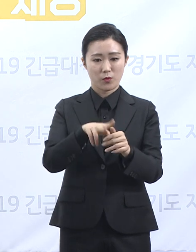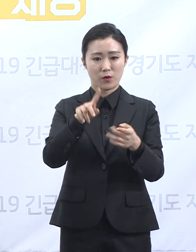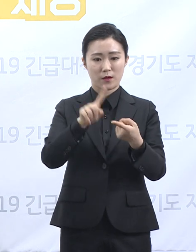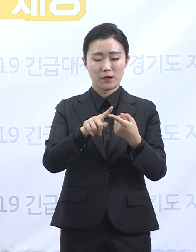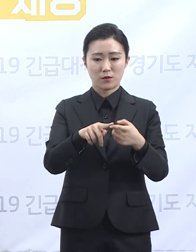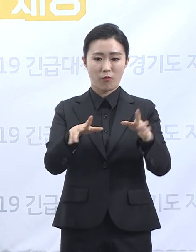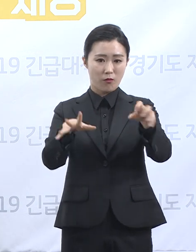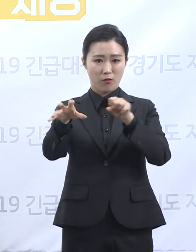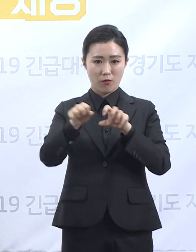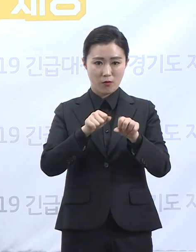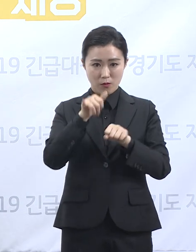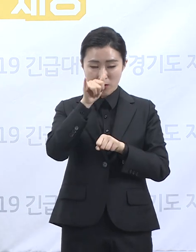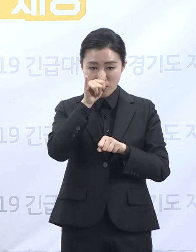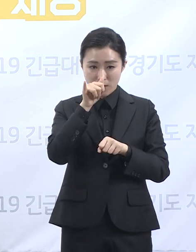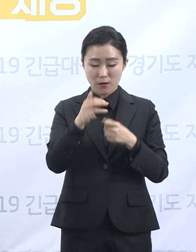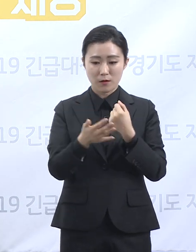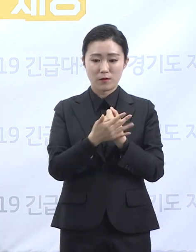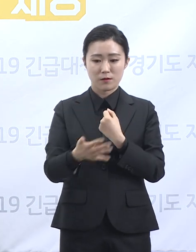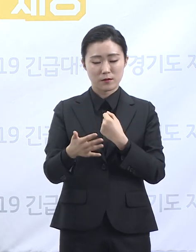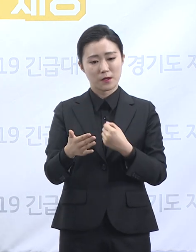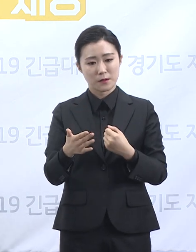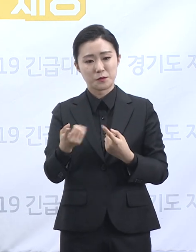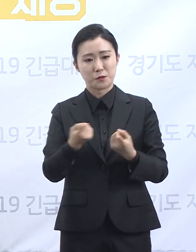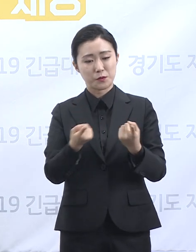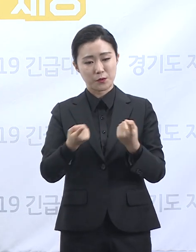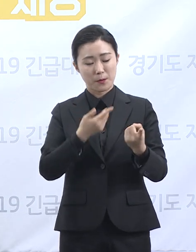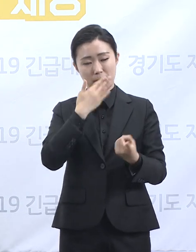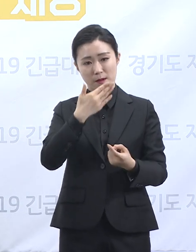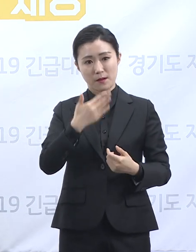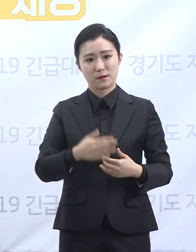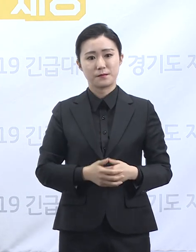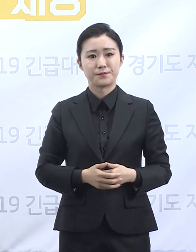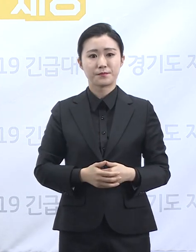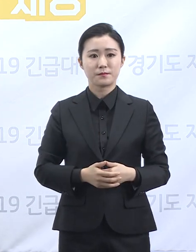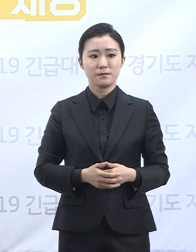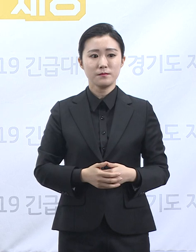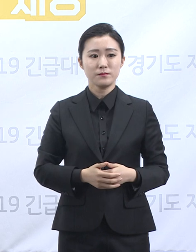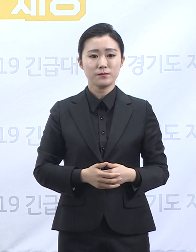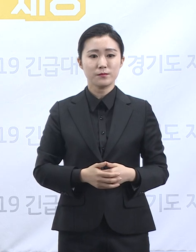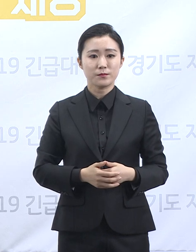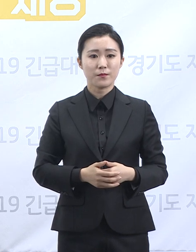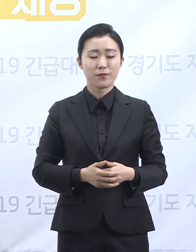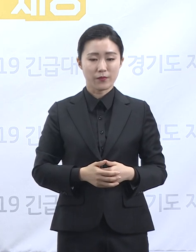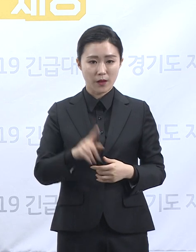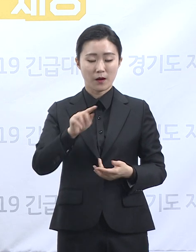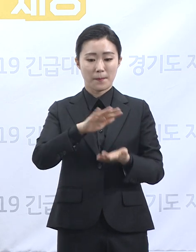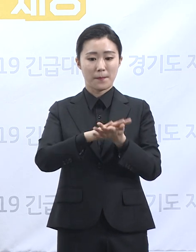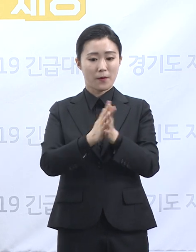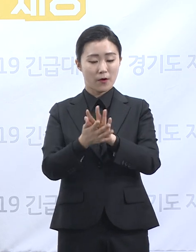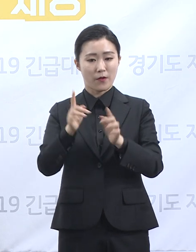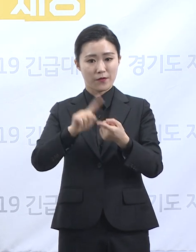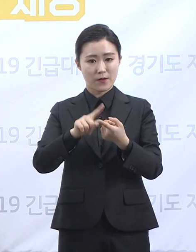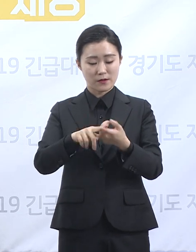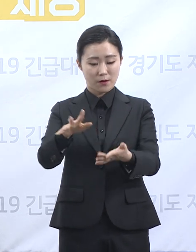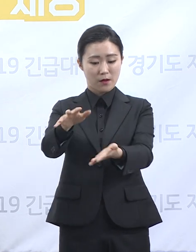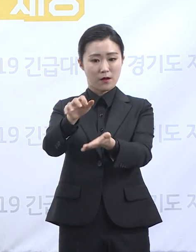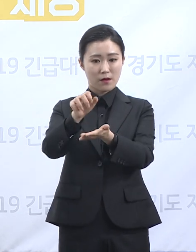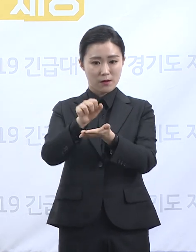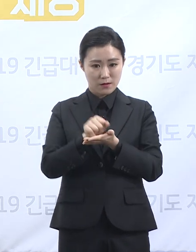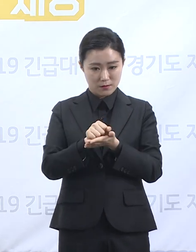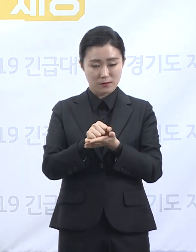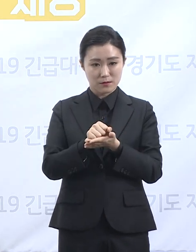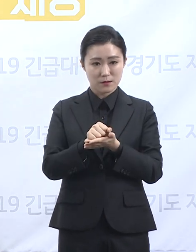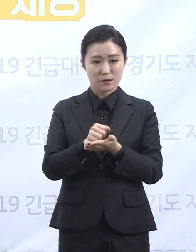수위를 조절하는 것이 현명합니다. 우리 정부도 관련 지침의 개정을 통해서 이런 변화들을 반영하고 있습니다. 경기도는